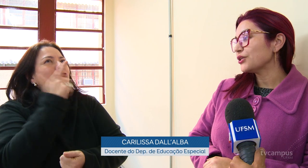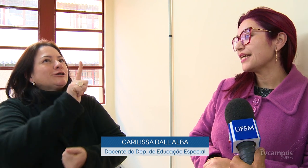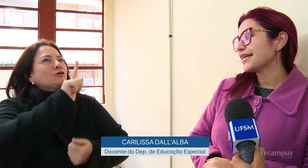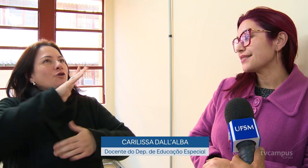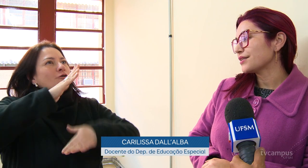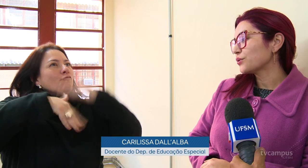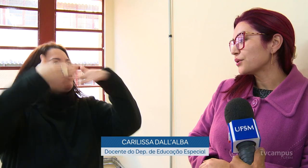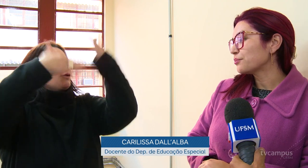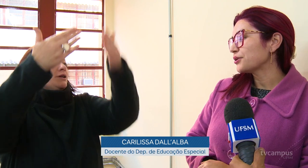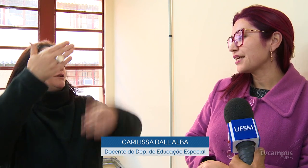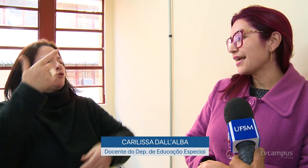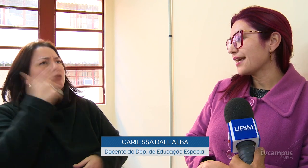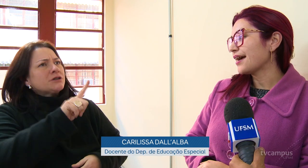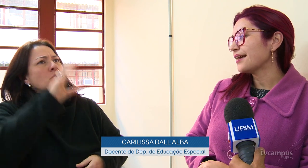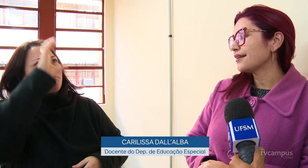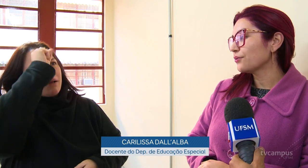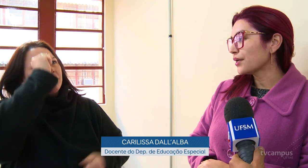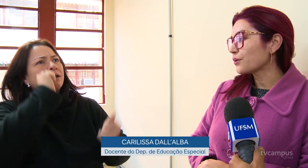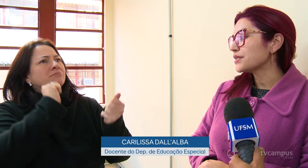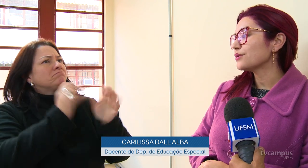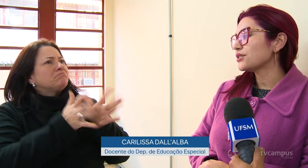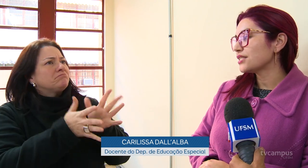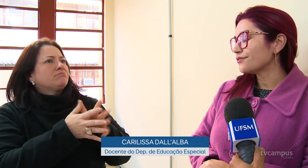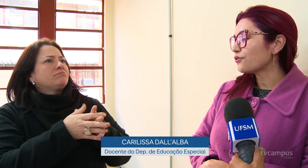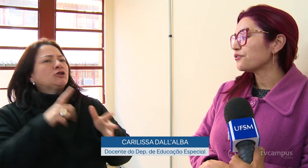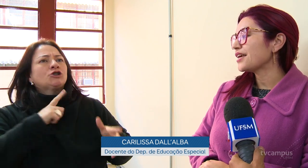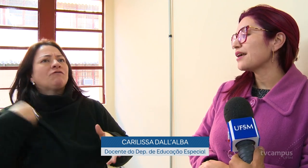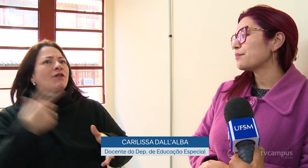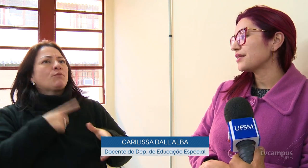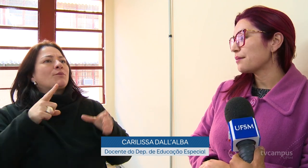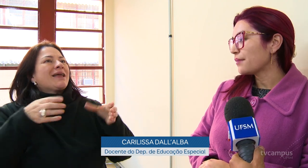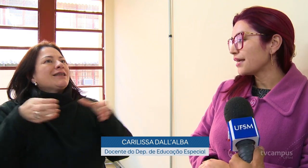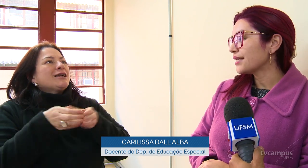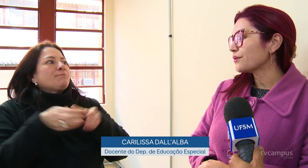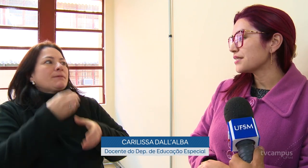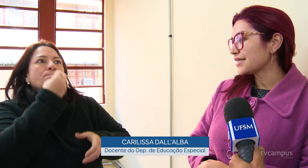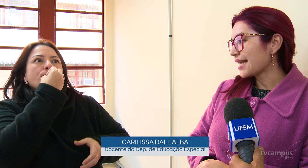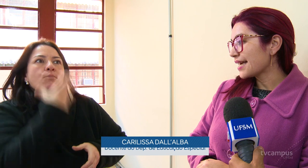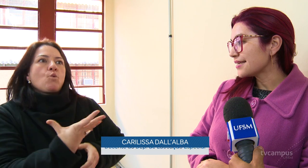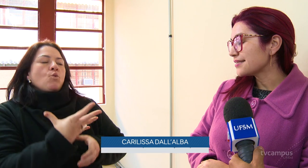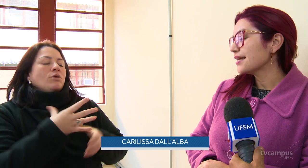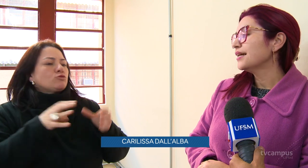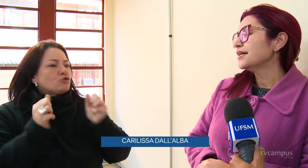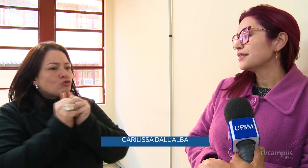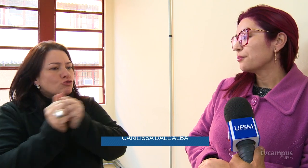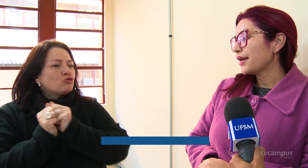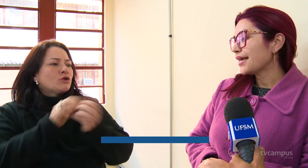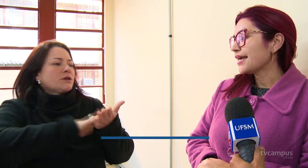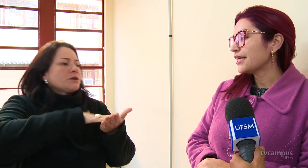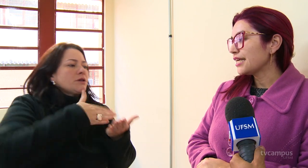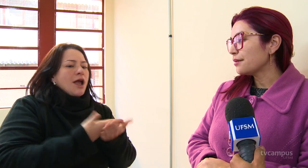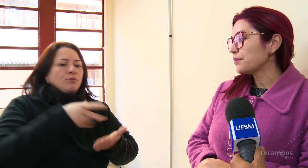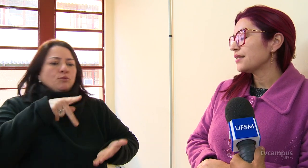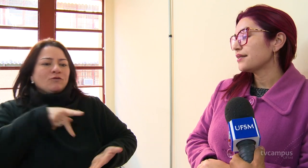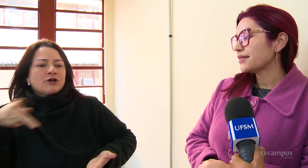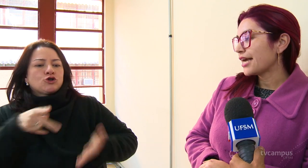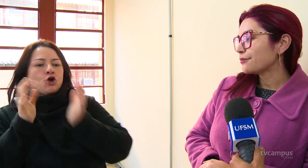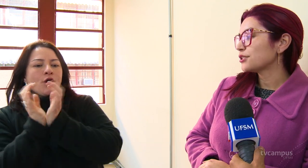enriquecedora, porque a aluna conseguiu se desenvolver, aprender bem a língua de sinais. Também a equipe de intérpretes,